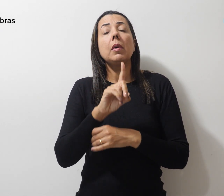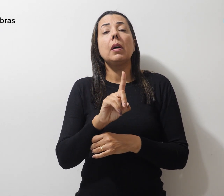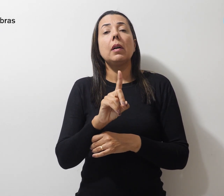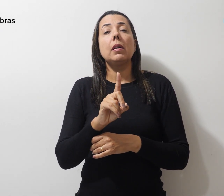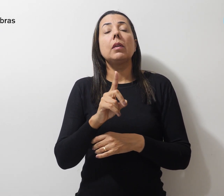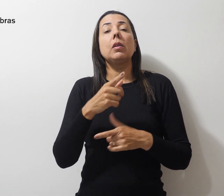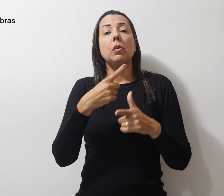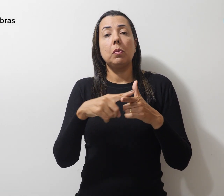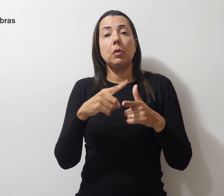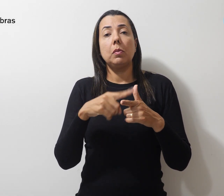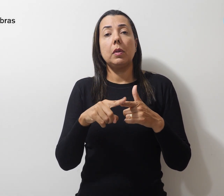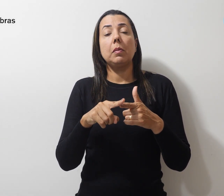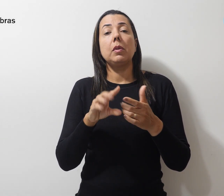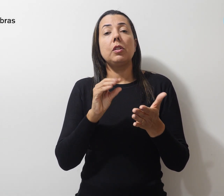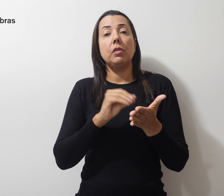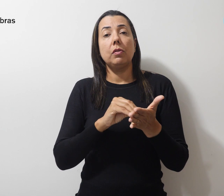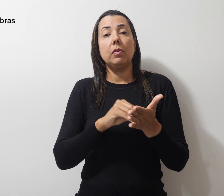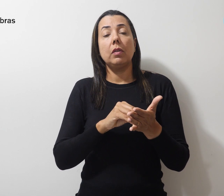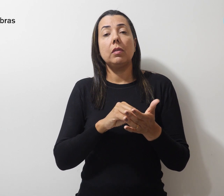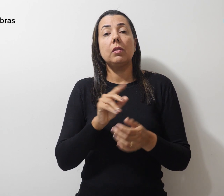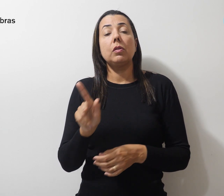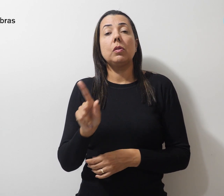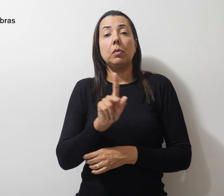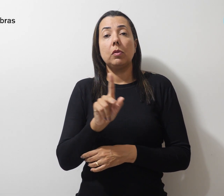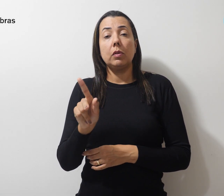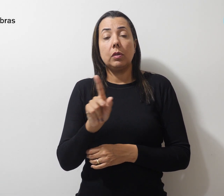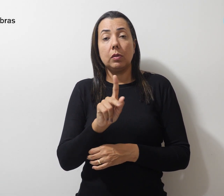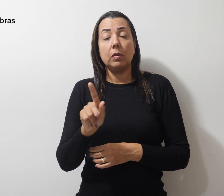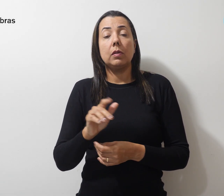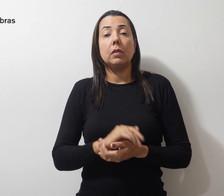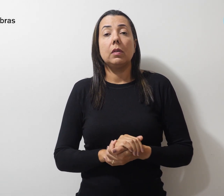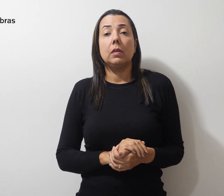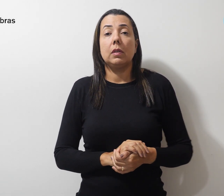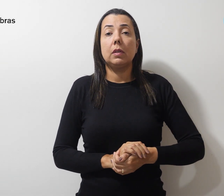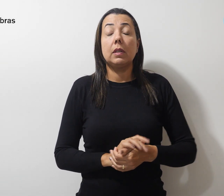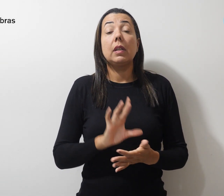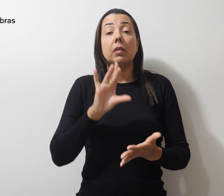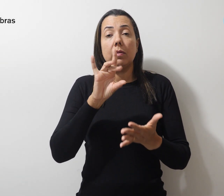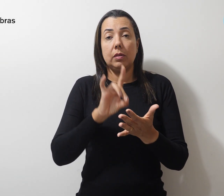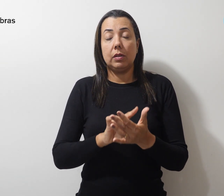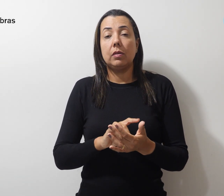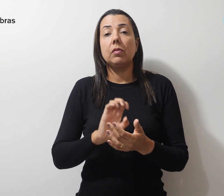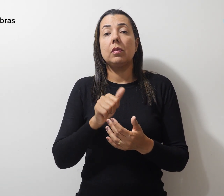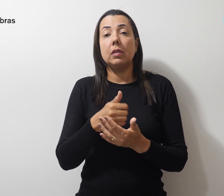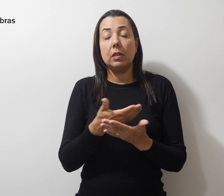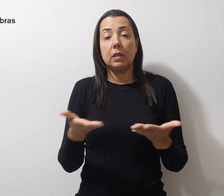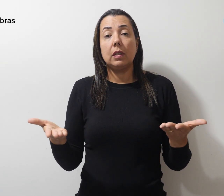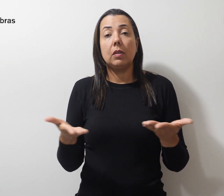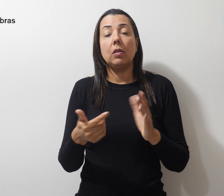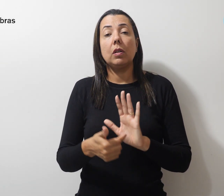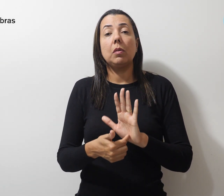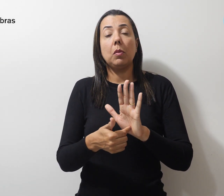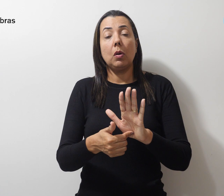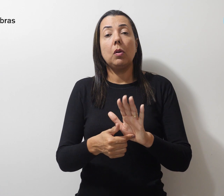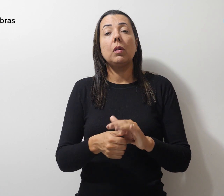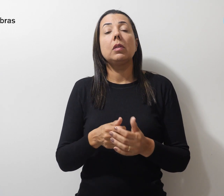problema do déficit de professores e professoras efetivos seja exposto de forma que